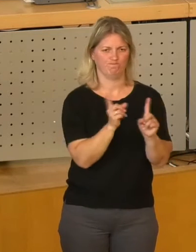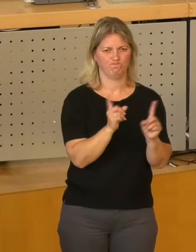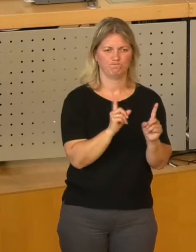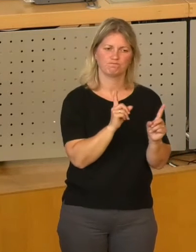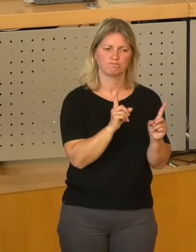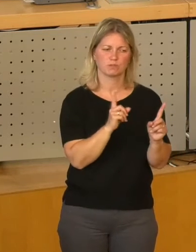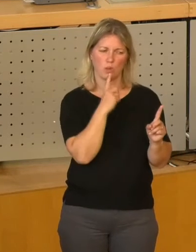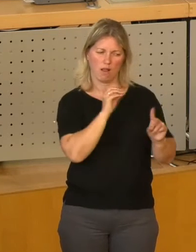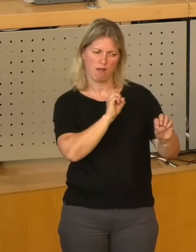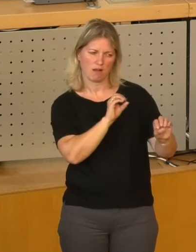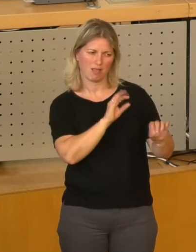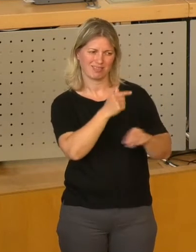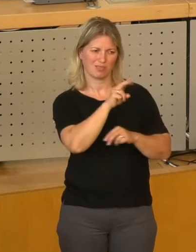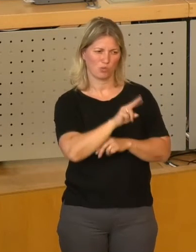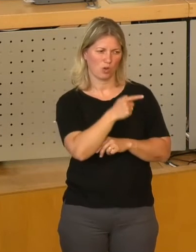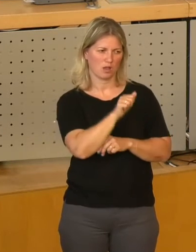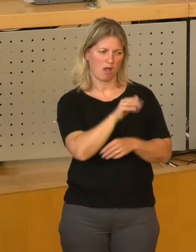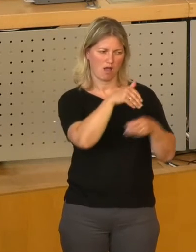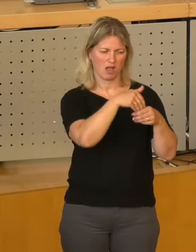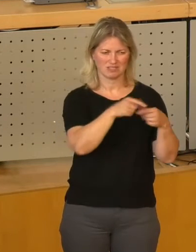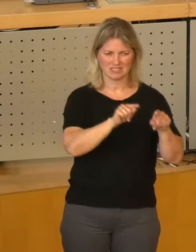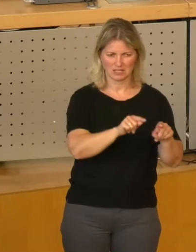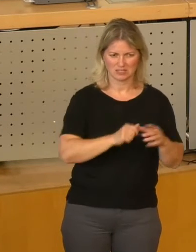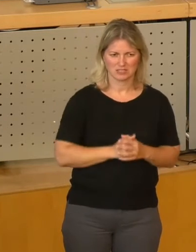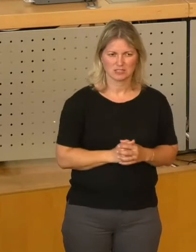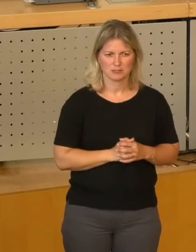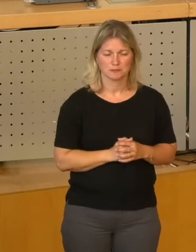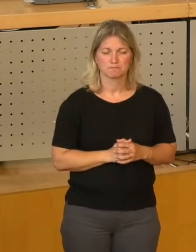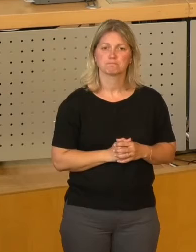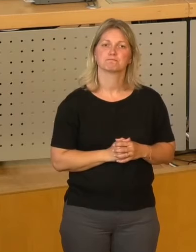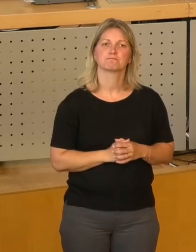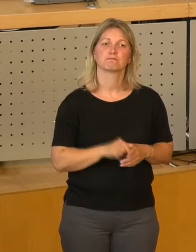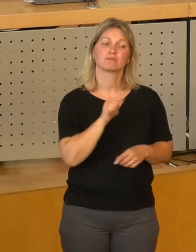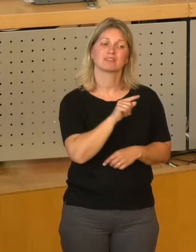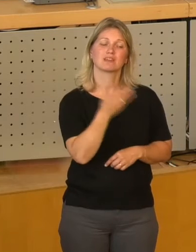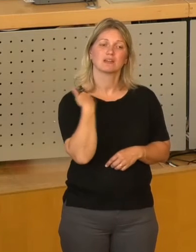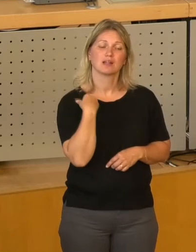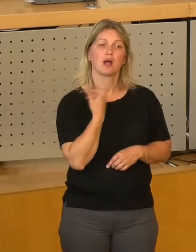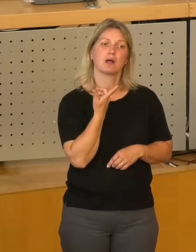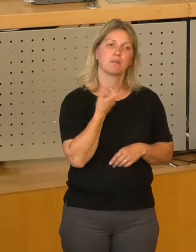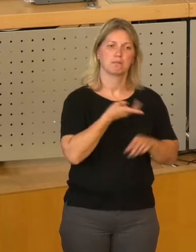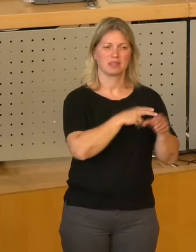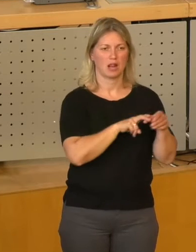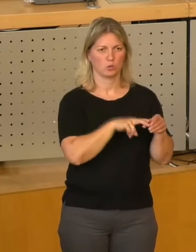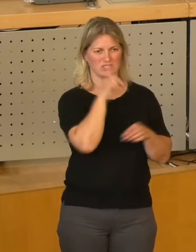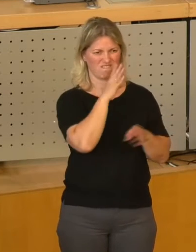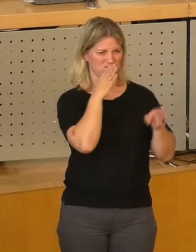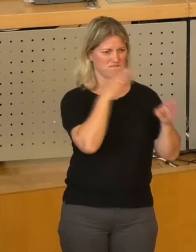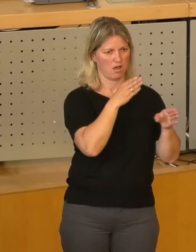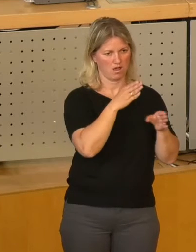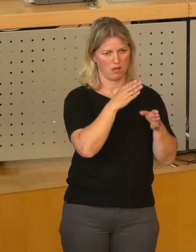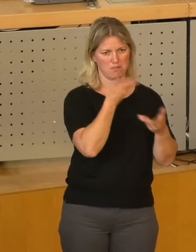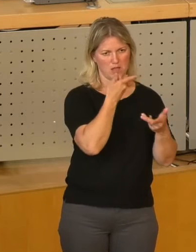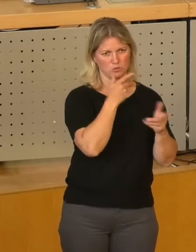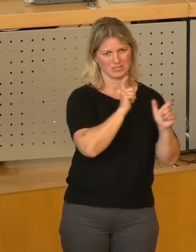wer oder was ist denn die Tüger. Die Tüger ist eine Beteiligungs und Fachberatungsgesellschaft mit kommunaler Verankerung.